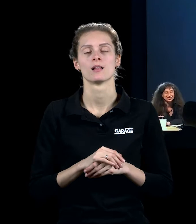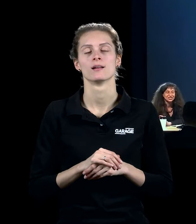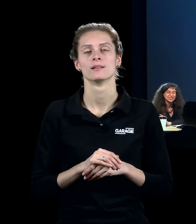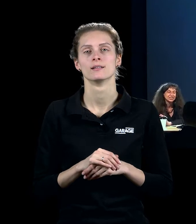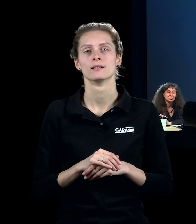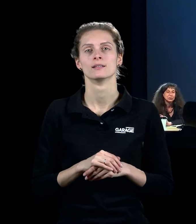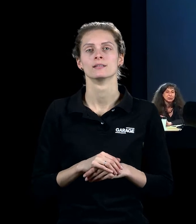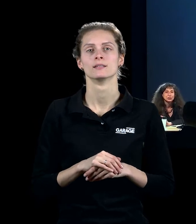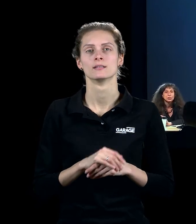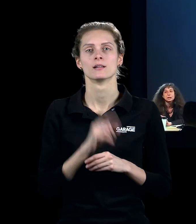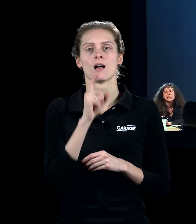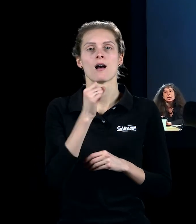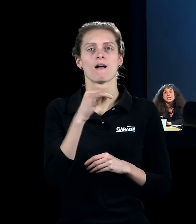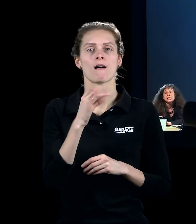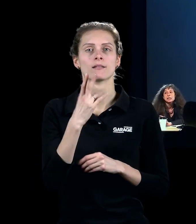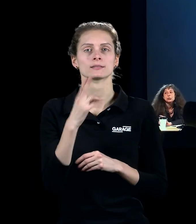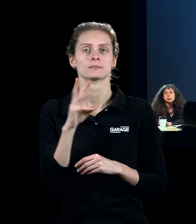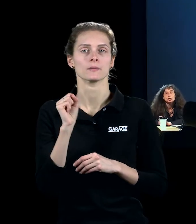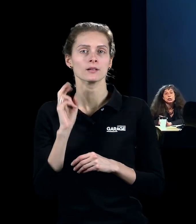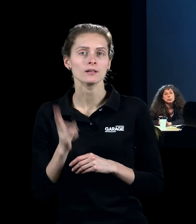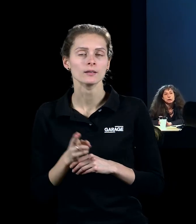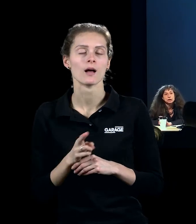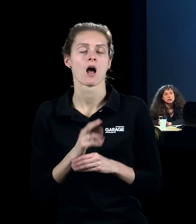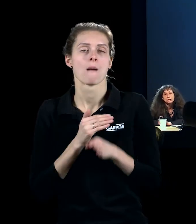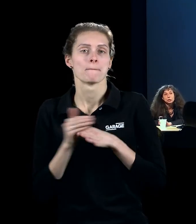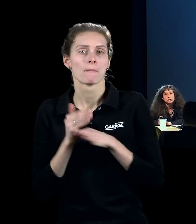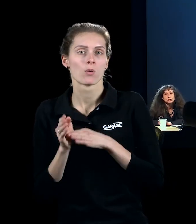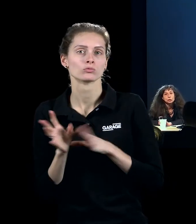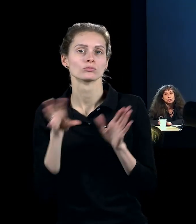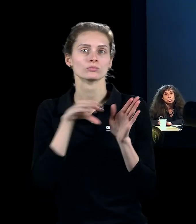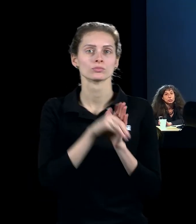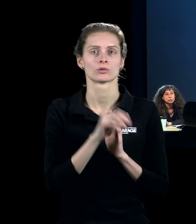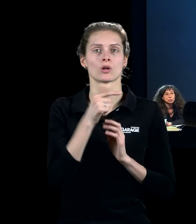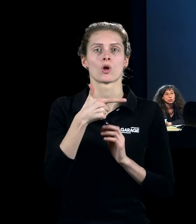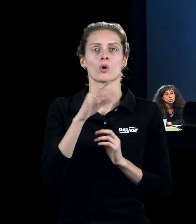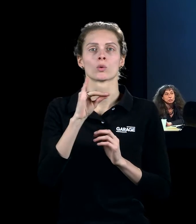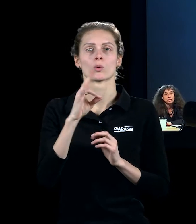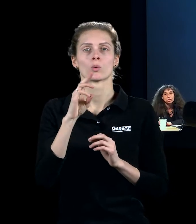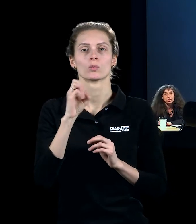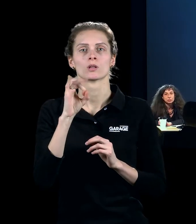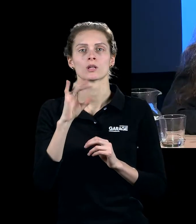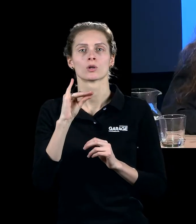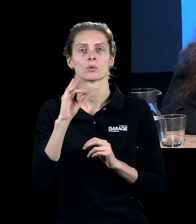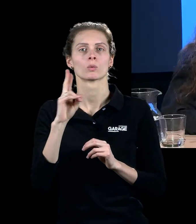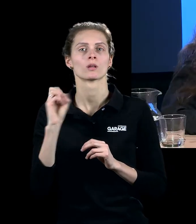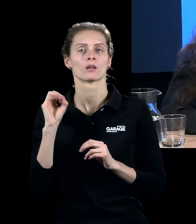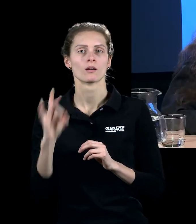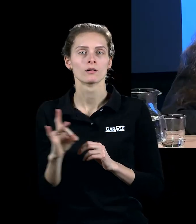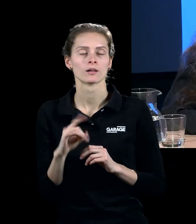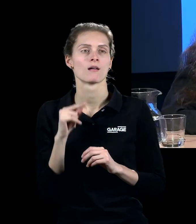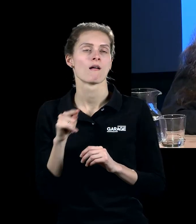сооснователем группы «Зеро» был Хайнс Мак, и чуть позже к ним присоединился Гюнтер Йокер, может быть, вы его помните, это была одна из первых